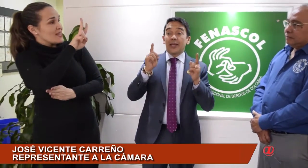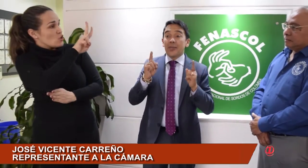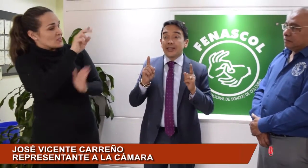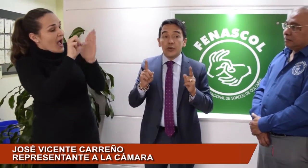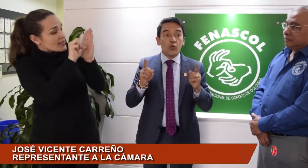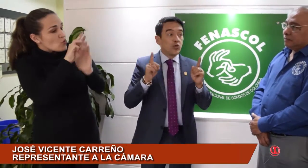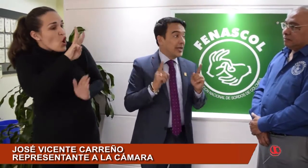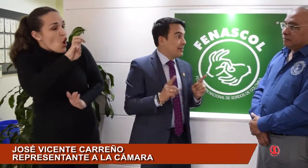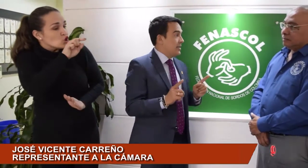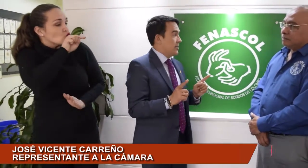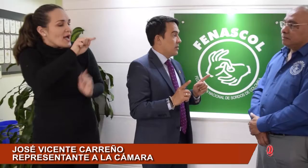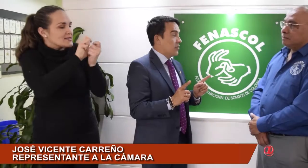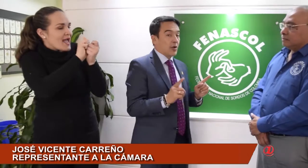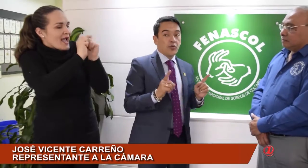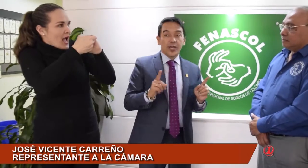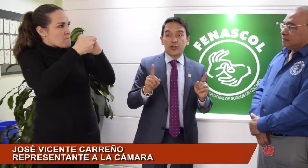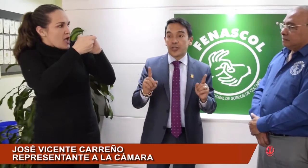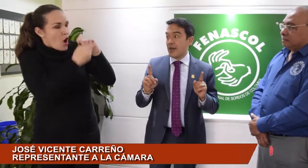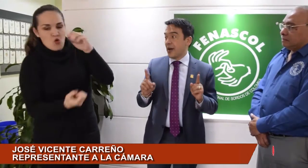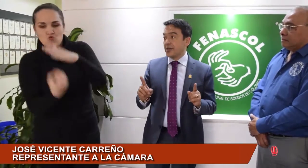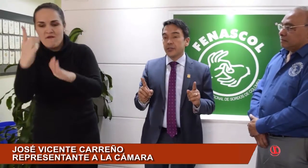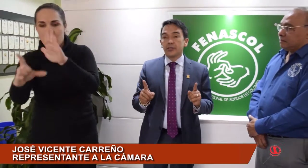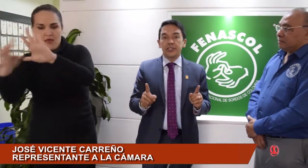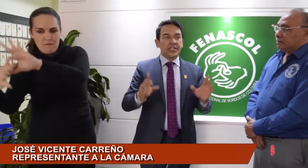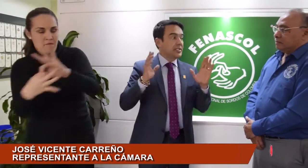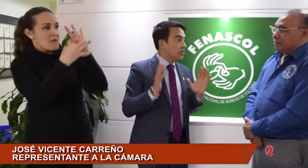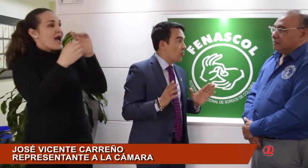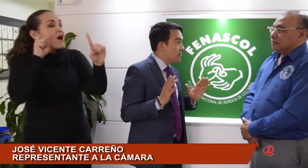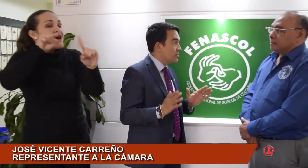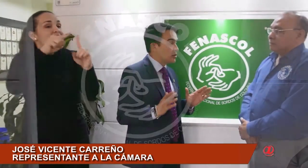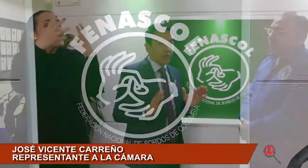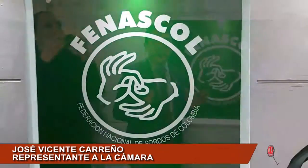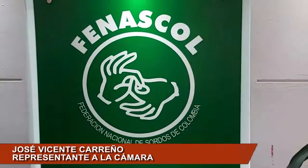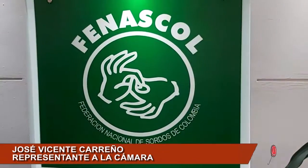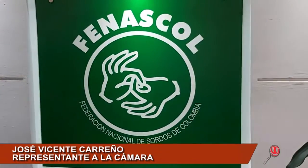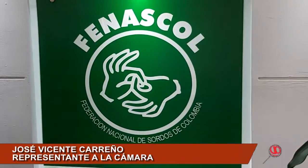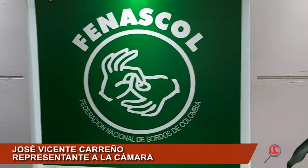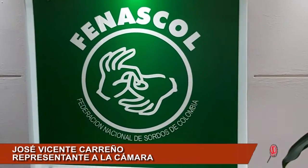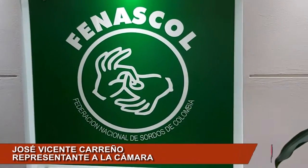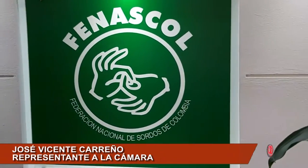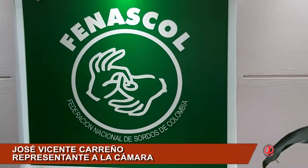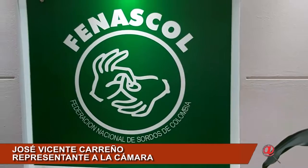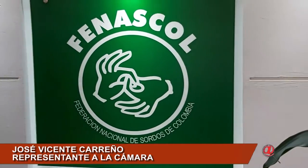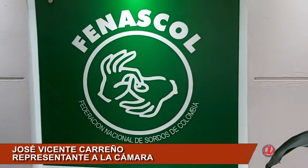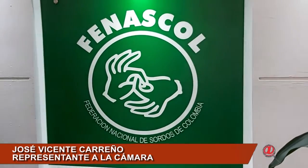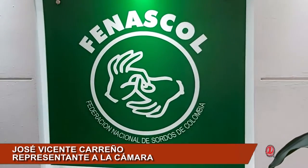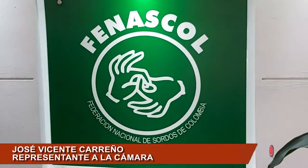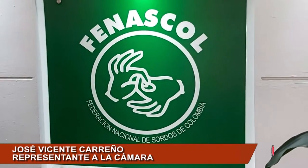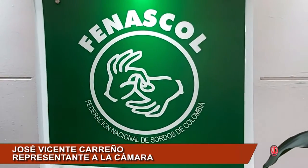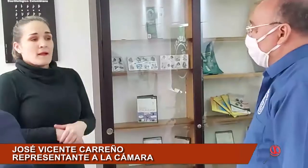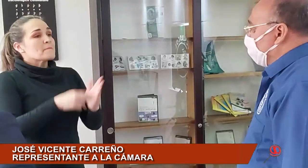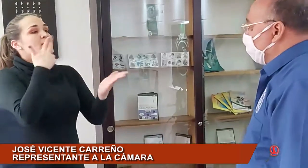ser más incluyente con la comunidad sorda del país, hay 600.000 sordos en el país y hoy